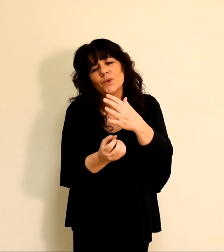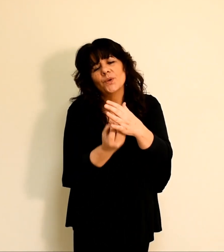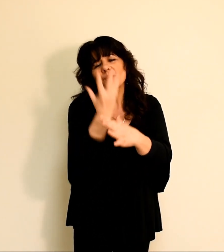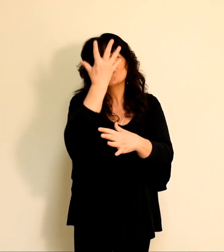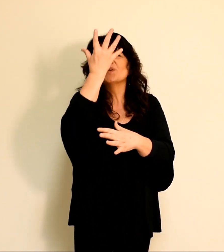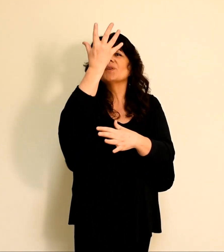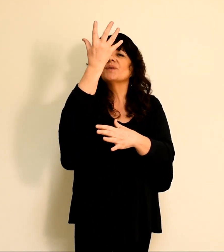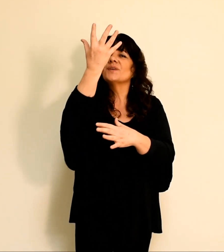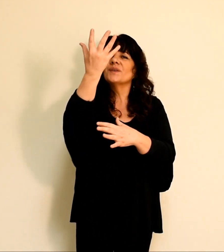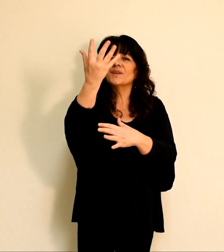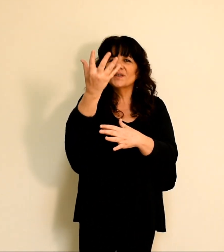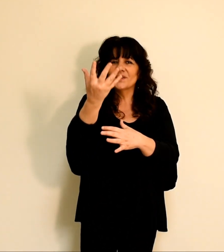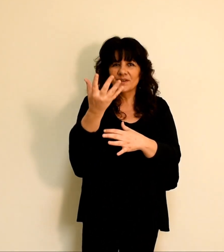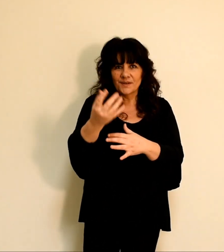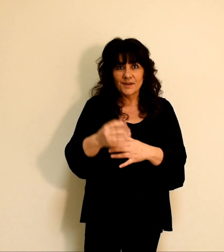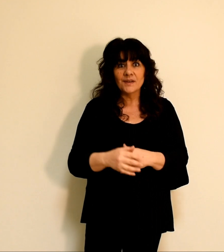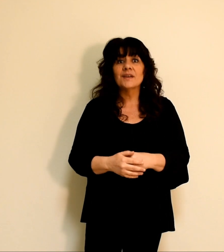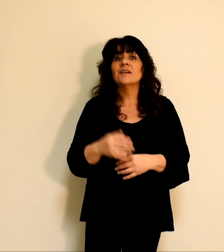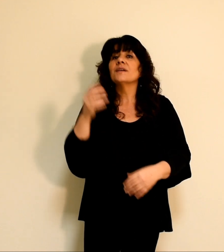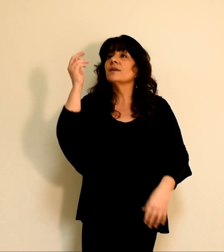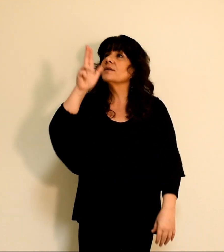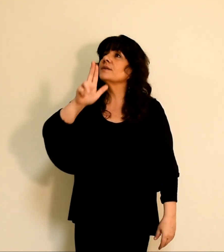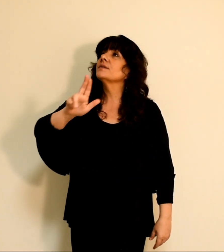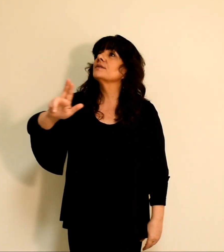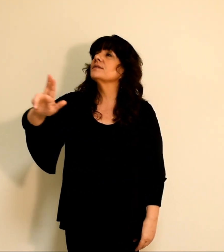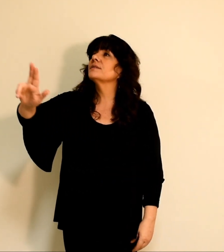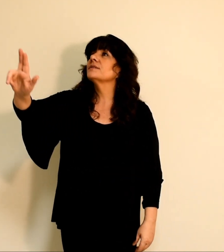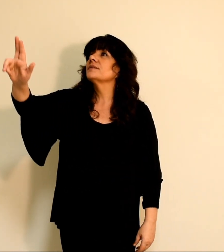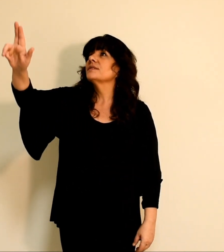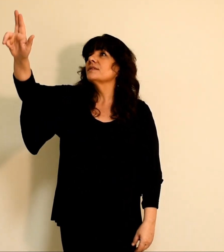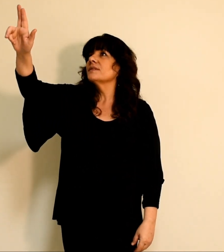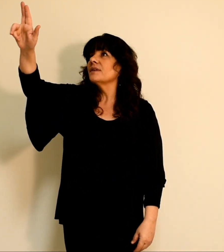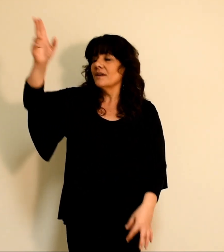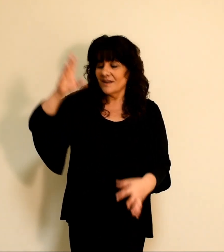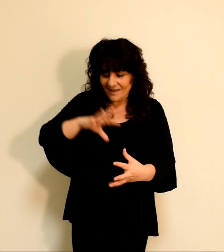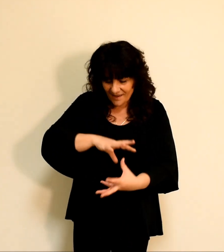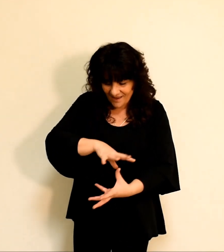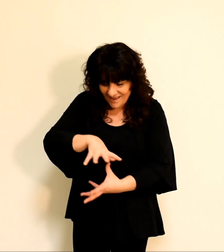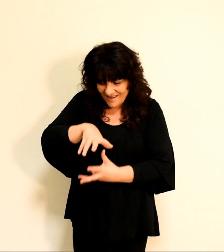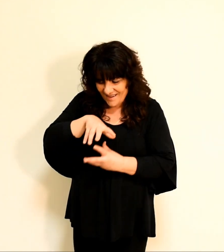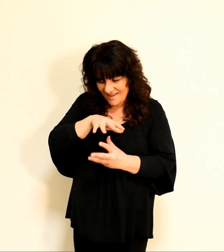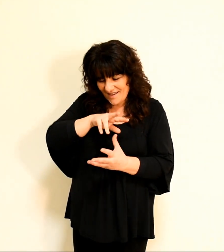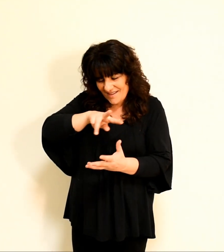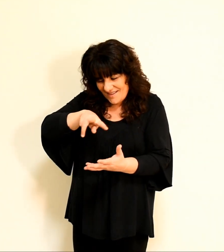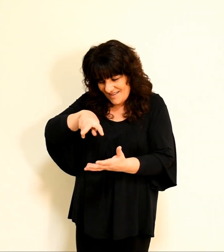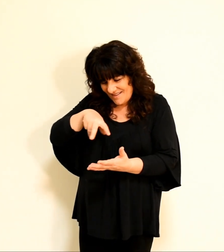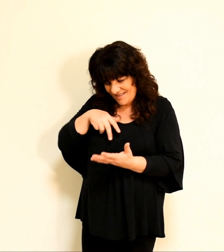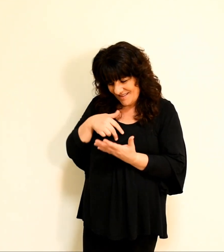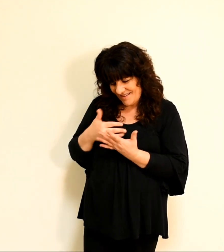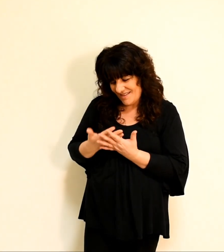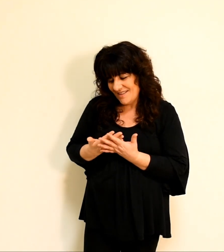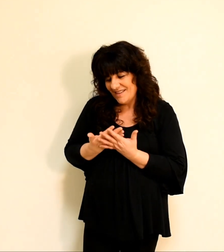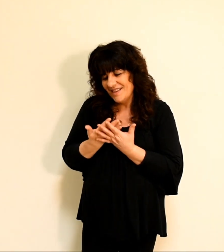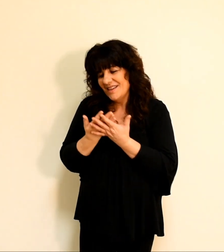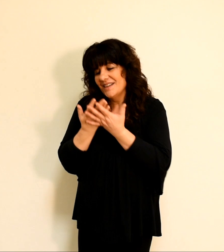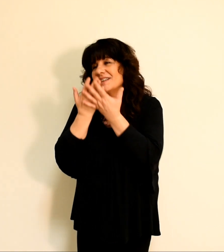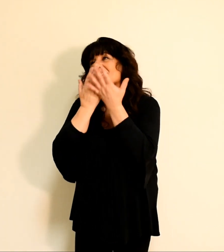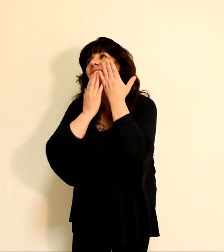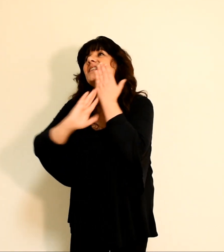Bénie, le Seigneur, ô mon âme.